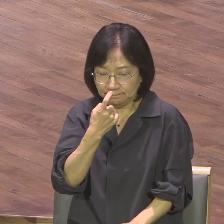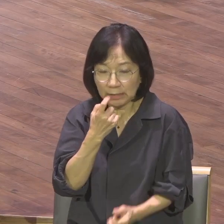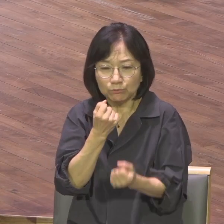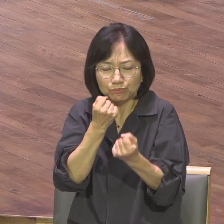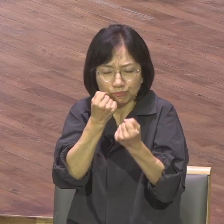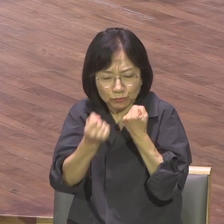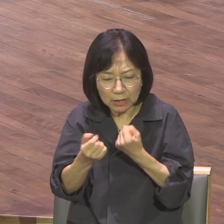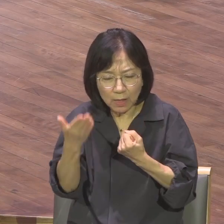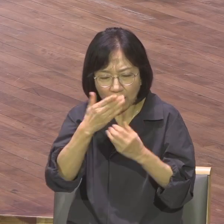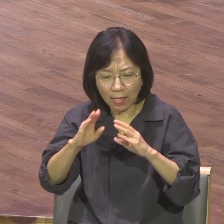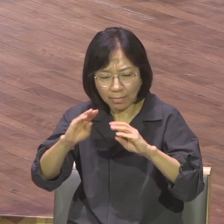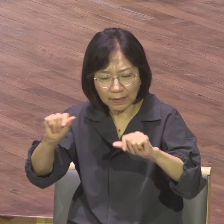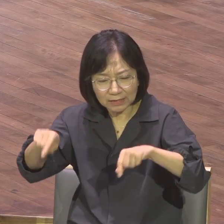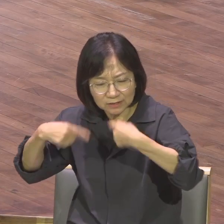그래서 우리 대학 청년들